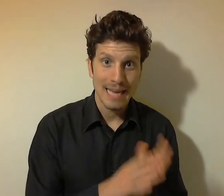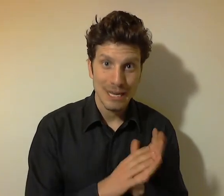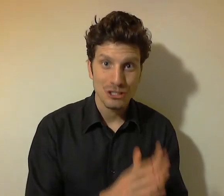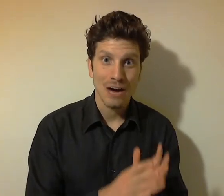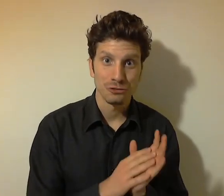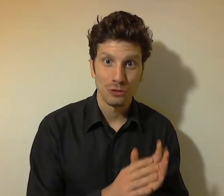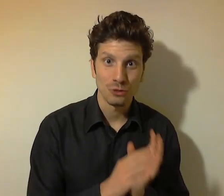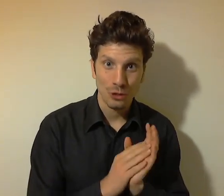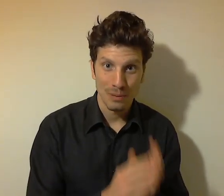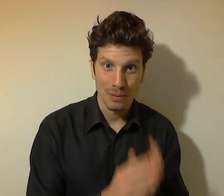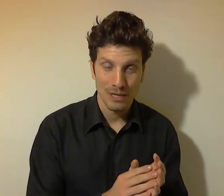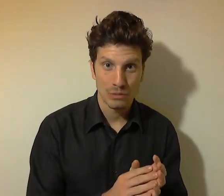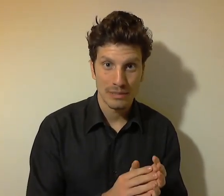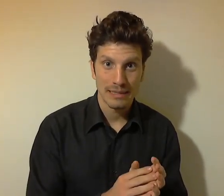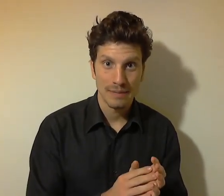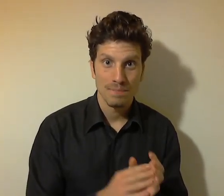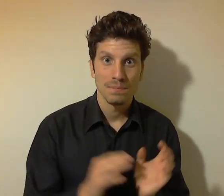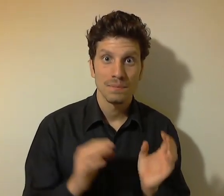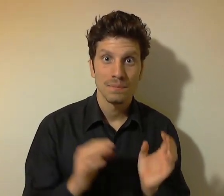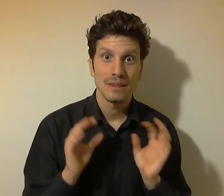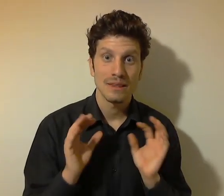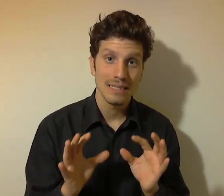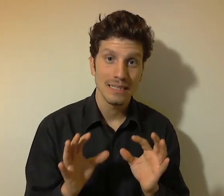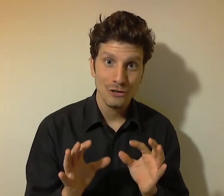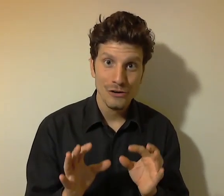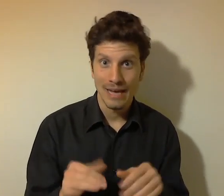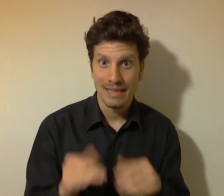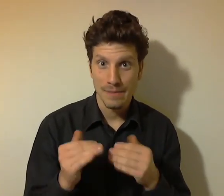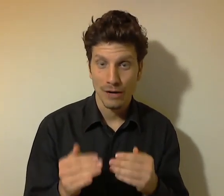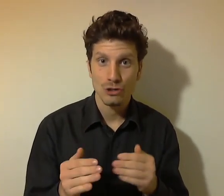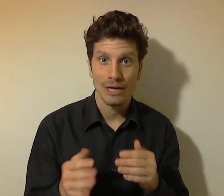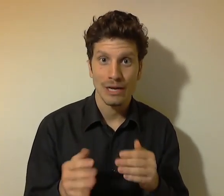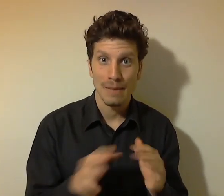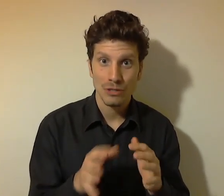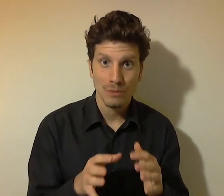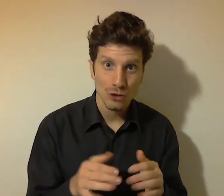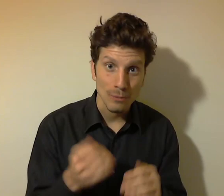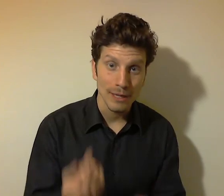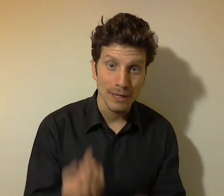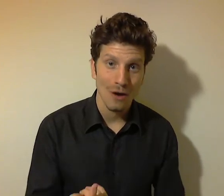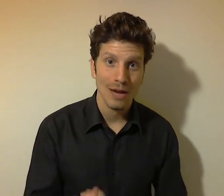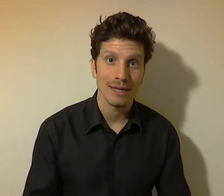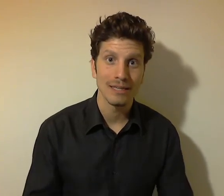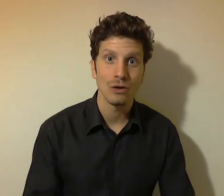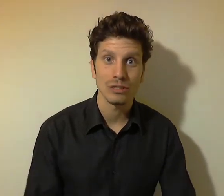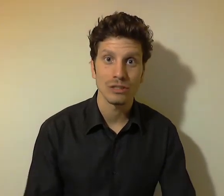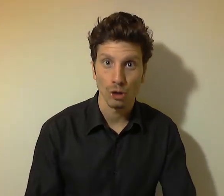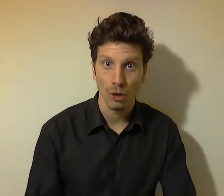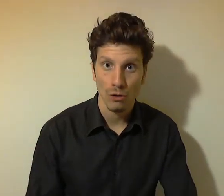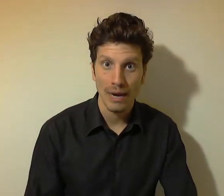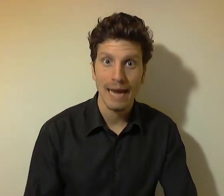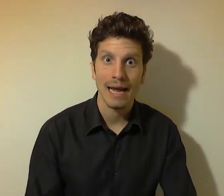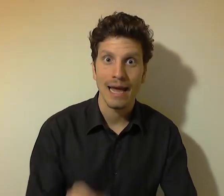chi ha già ottenuto i primi risultati. Ti dico e ti preannuncio che nei prossimi giorni pubblicherò anche un articolo scritto dal mio collega che